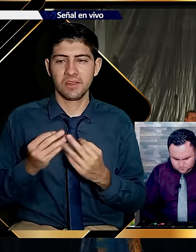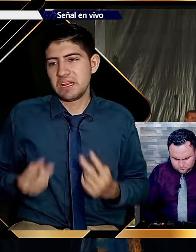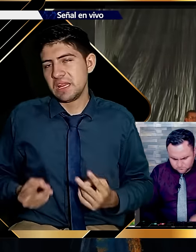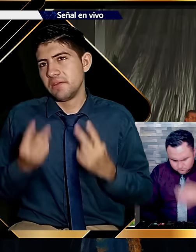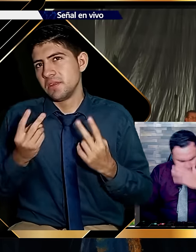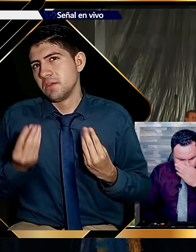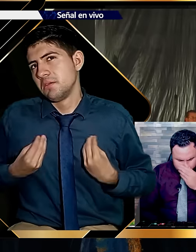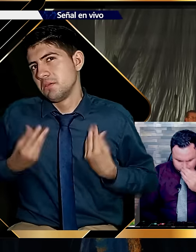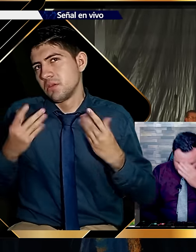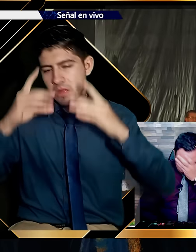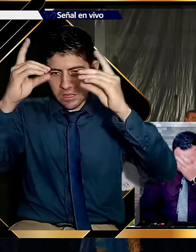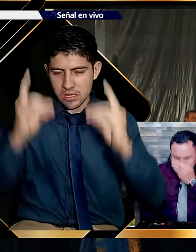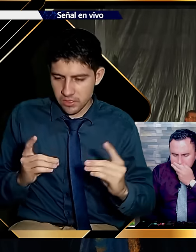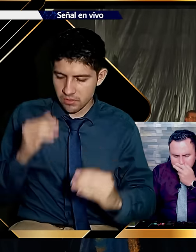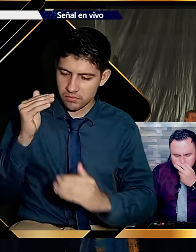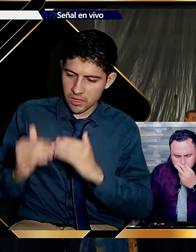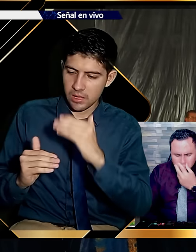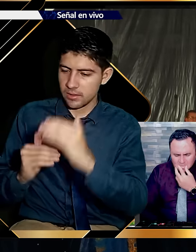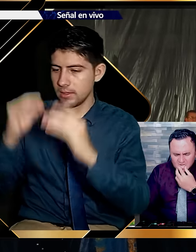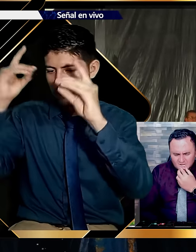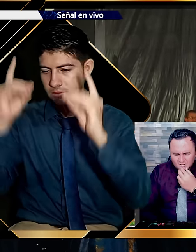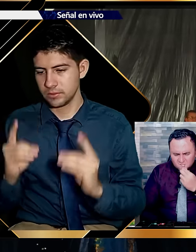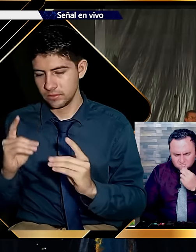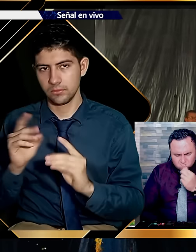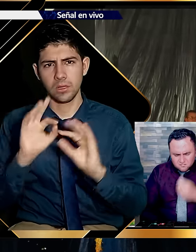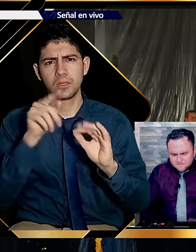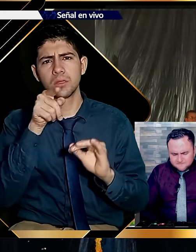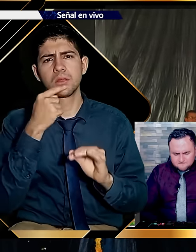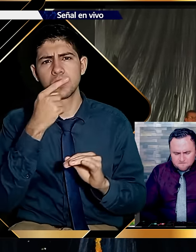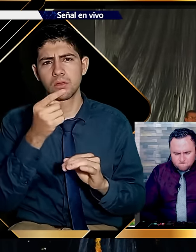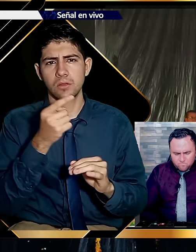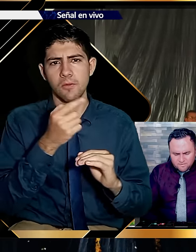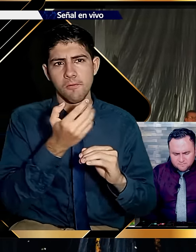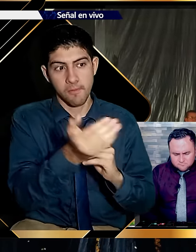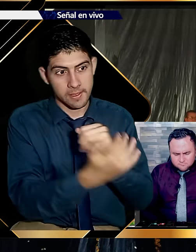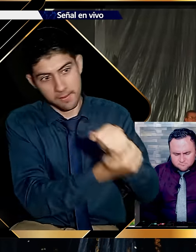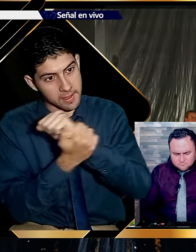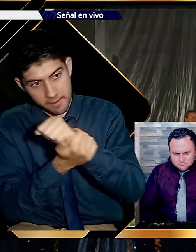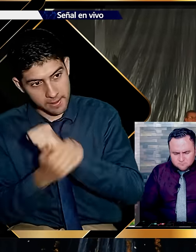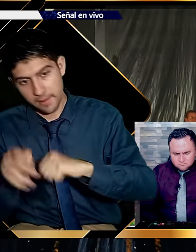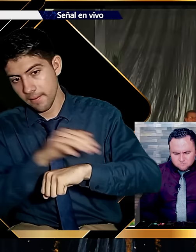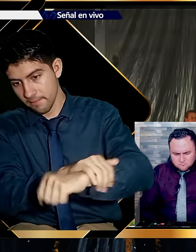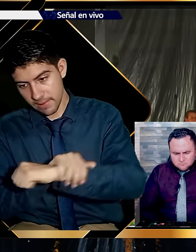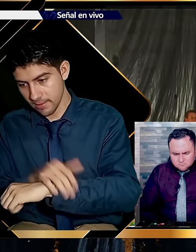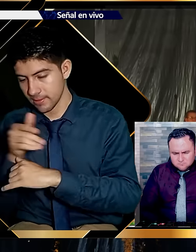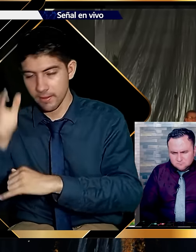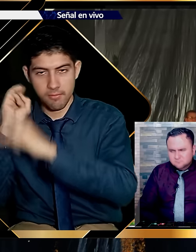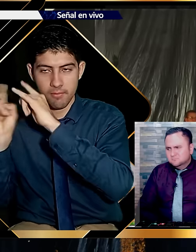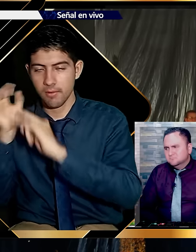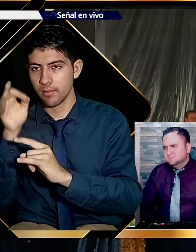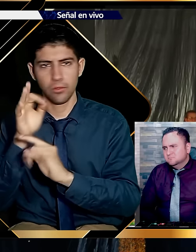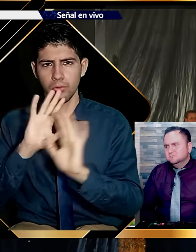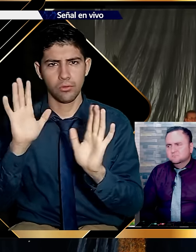que la vida es la suma de decisiones. Estar aquí fue una decisión que usted tomó. Nadie le obligó. Usted dijo